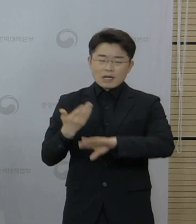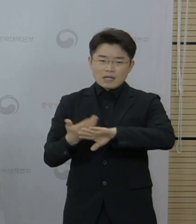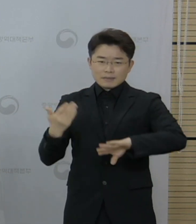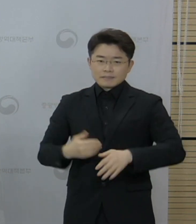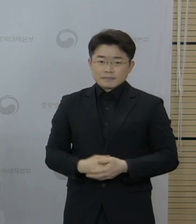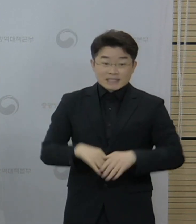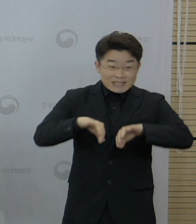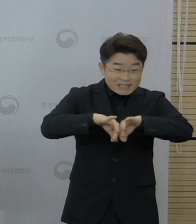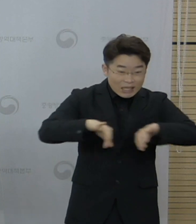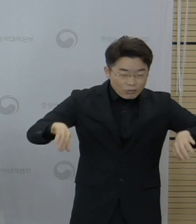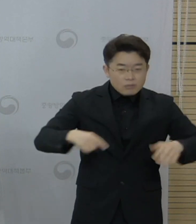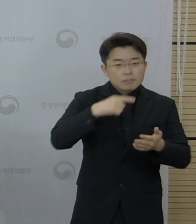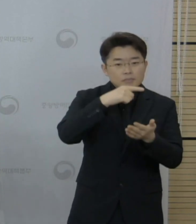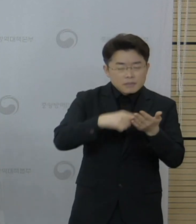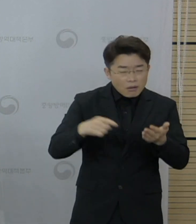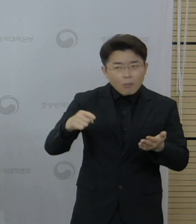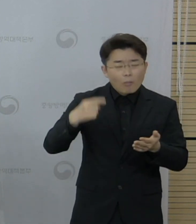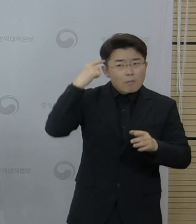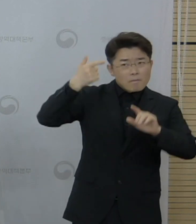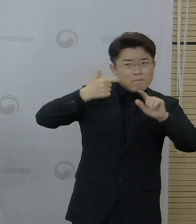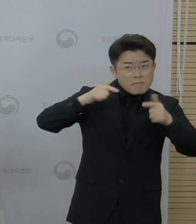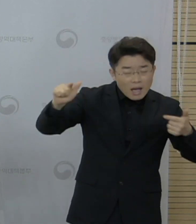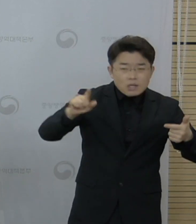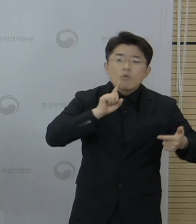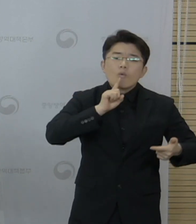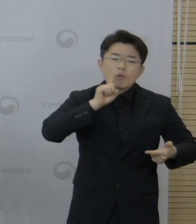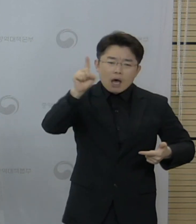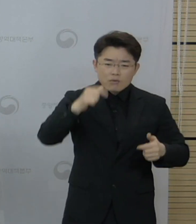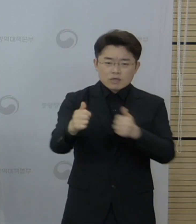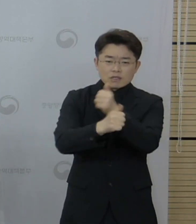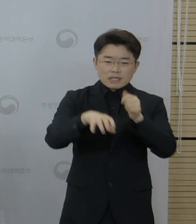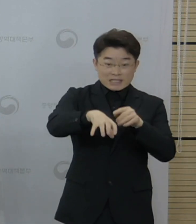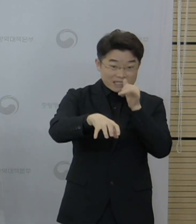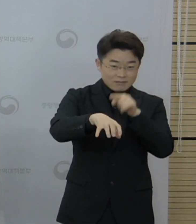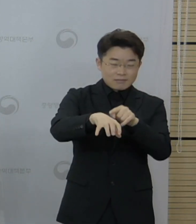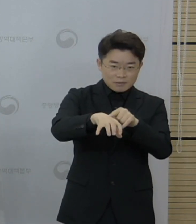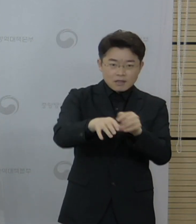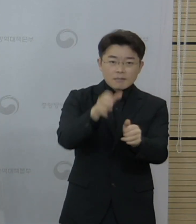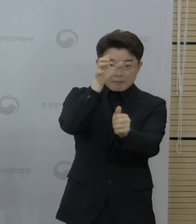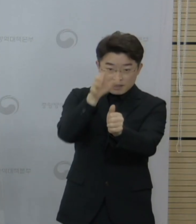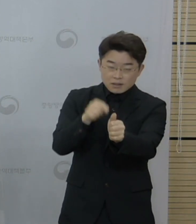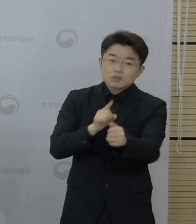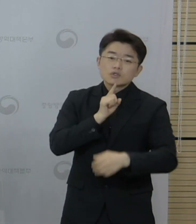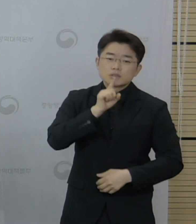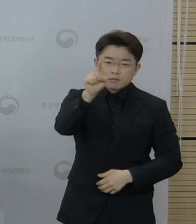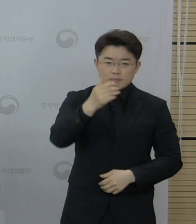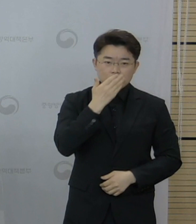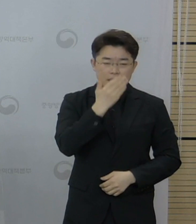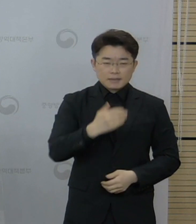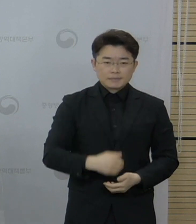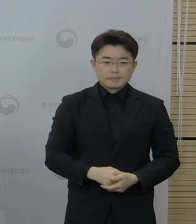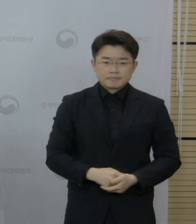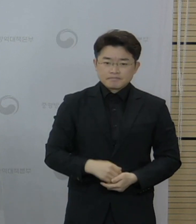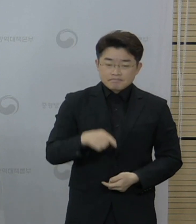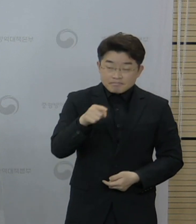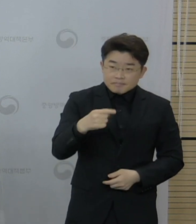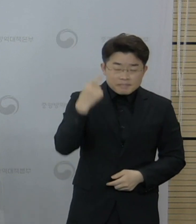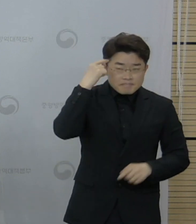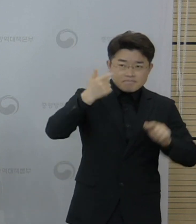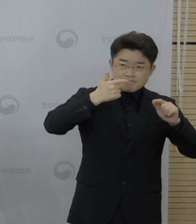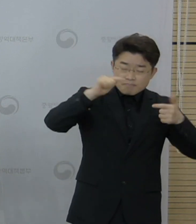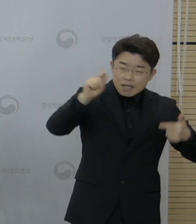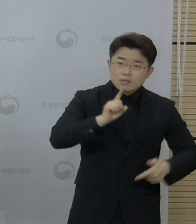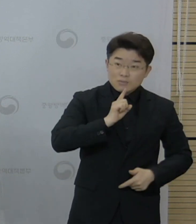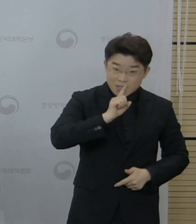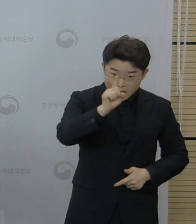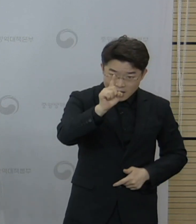신청을 할 수가 있습니다. 피해보상 신청을 할 수 있고 보상 신청 결과에 따라서 다시 한번 이의제기를 했었을 때